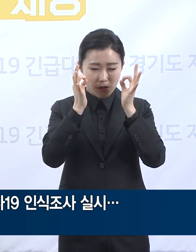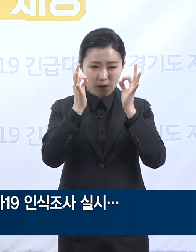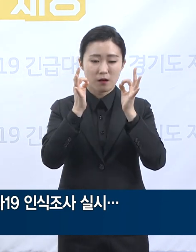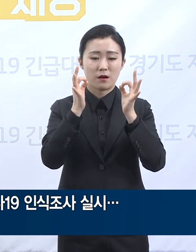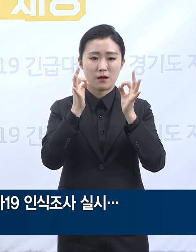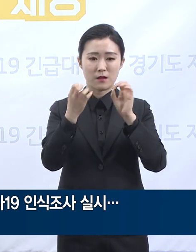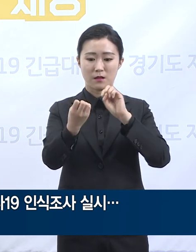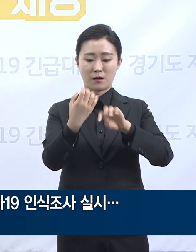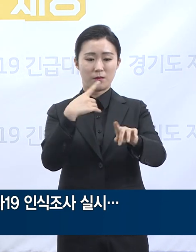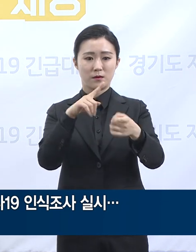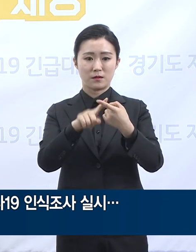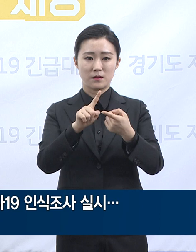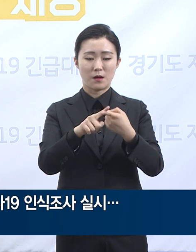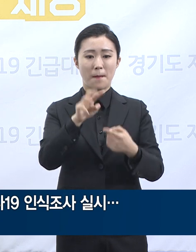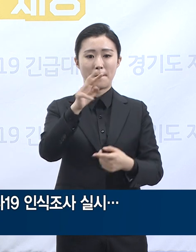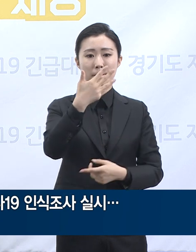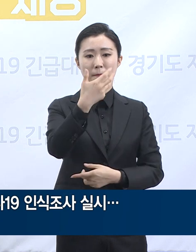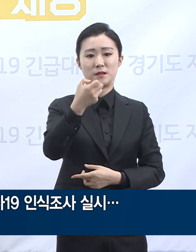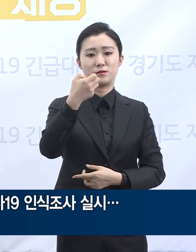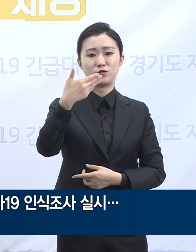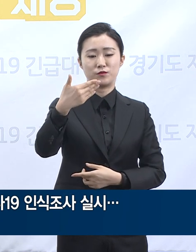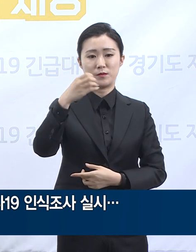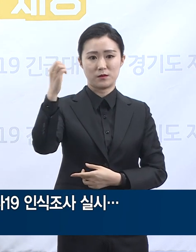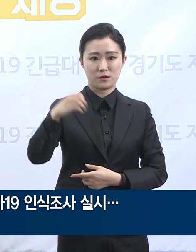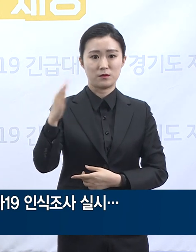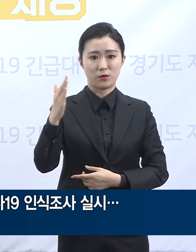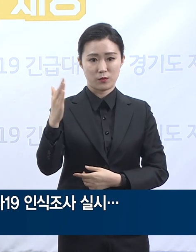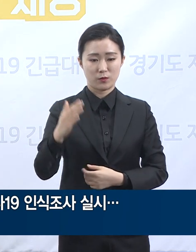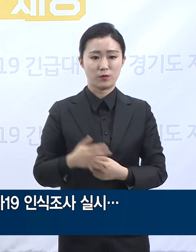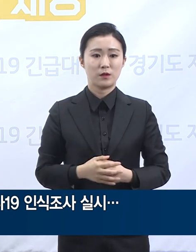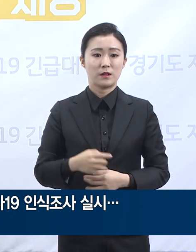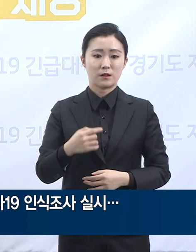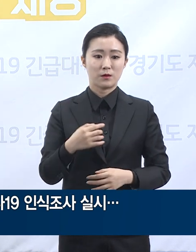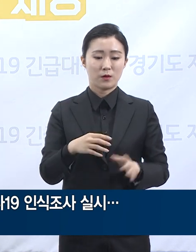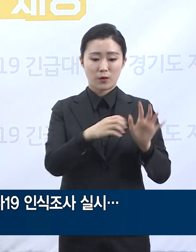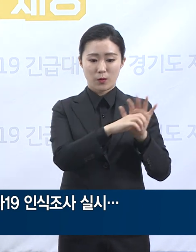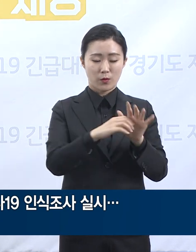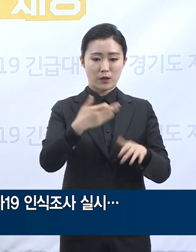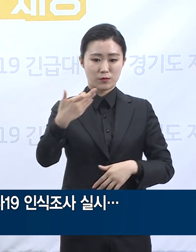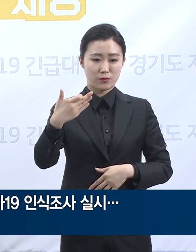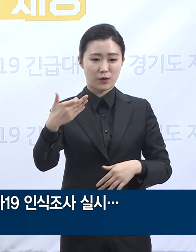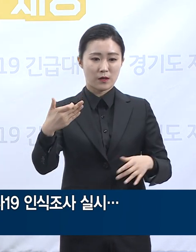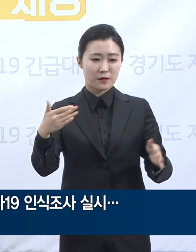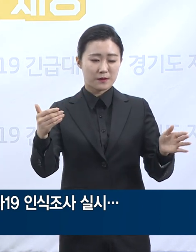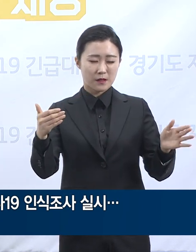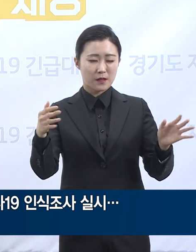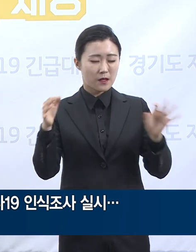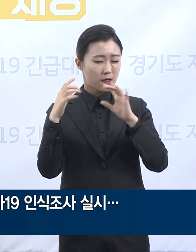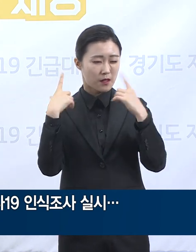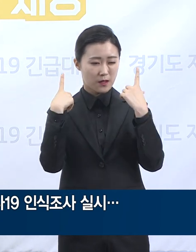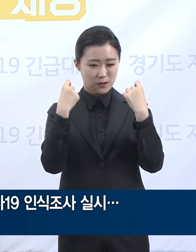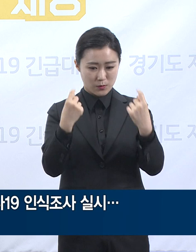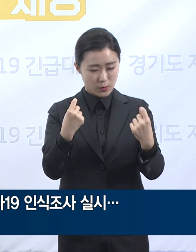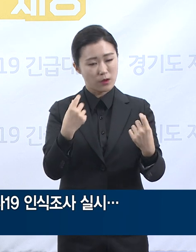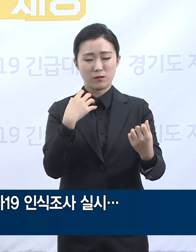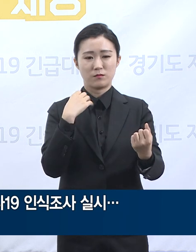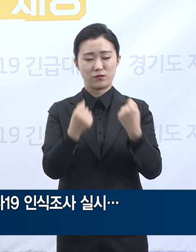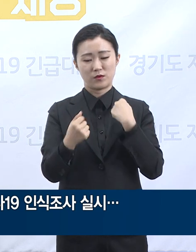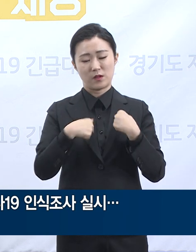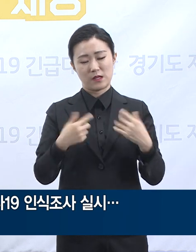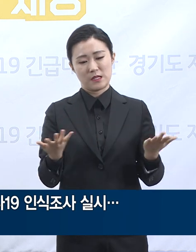상황이 아무리 심각해도 내가 맡은 일을 계속할 것이라는 응답 역시 77.0%로 압도적으로 높았습니다.